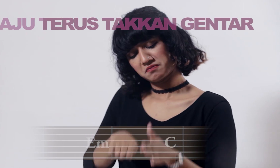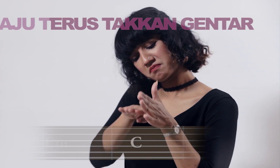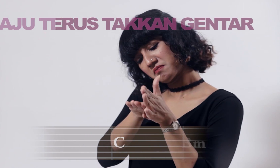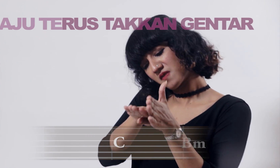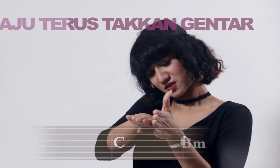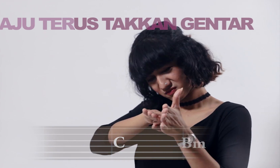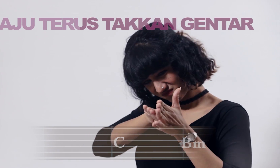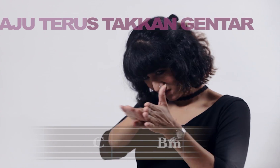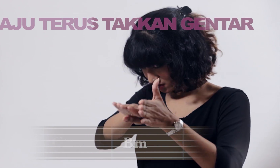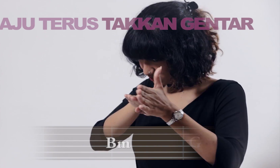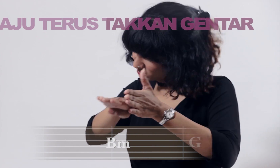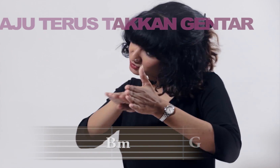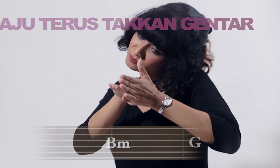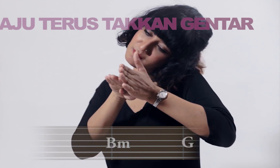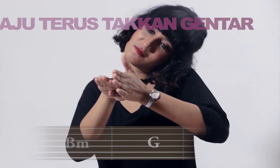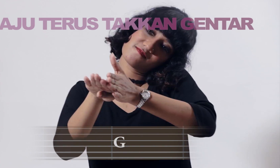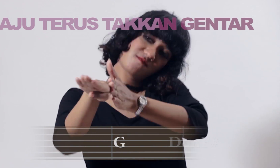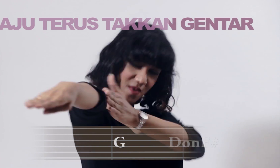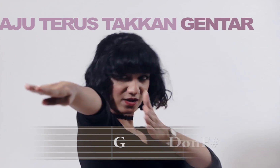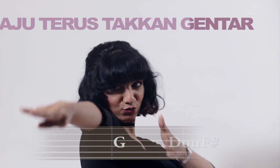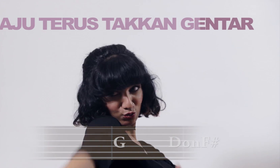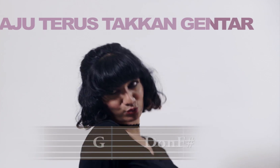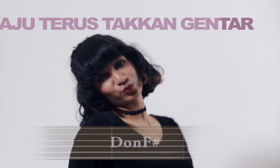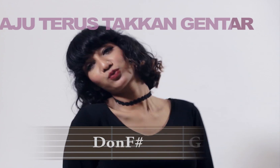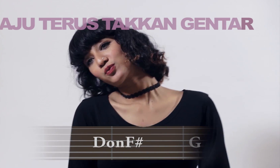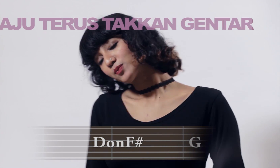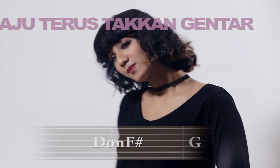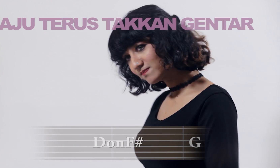Maju terus takkan getar